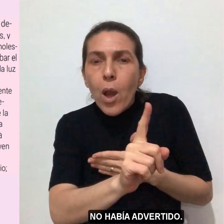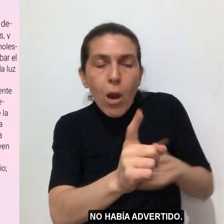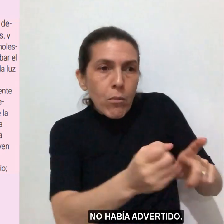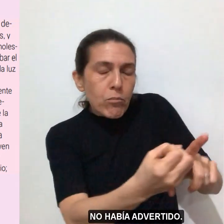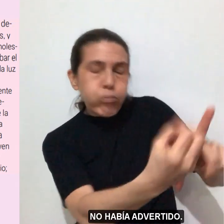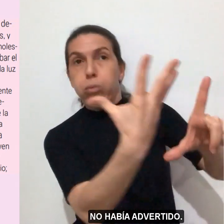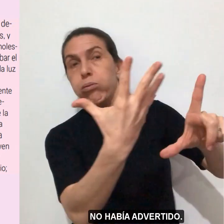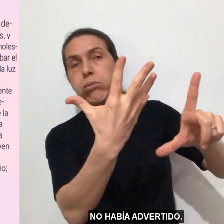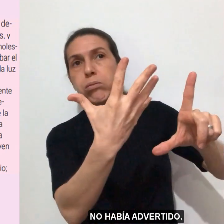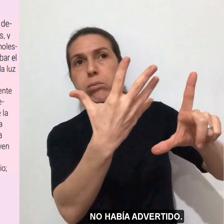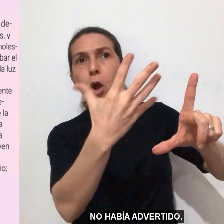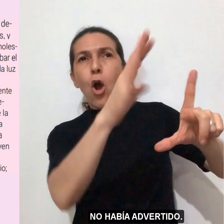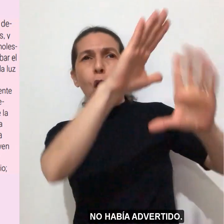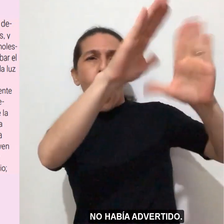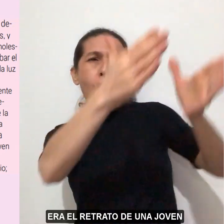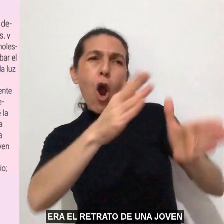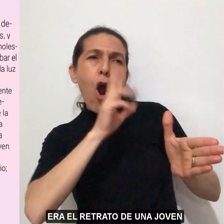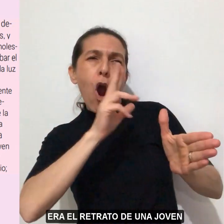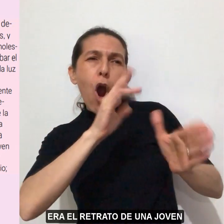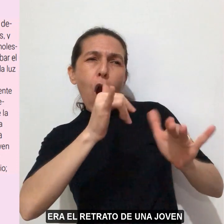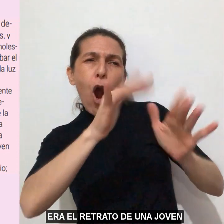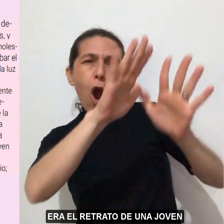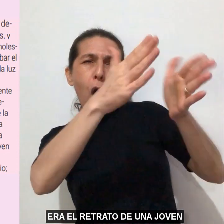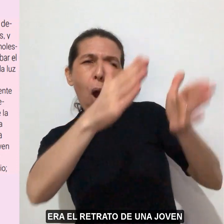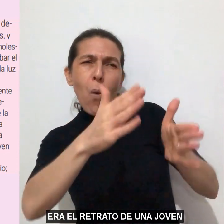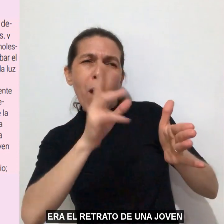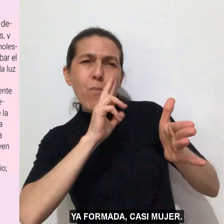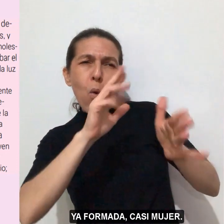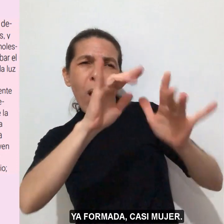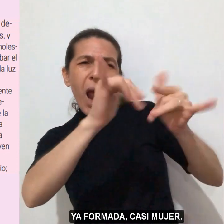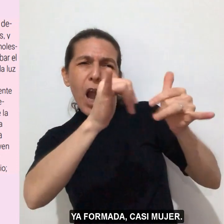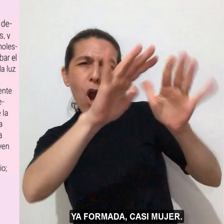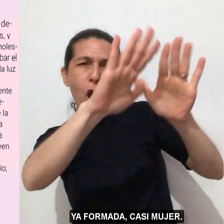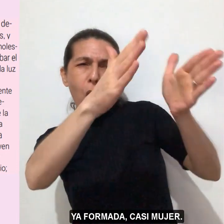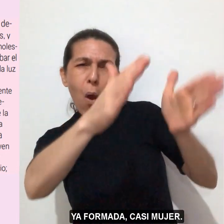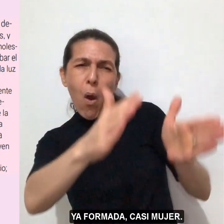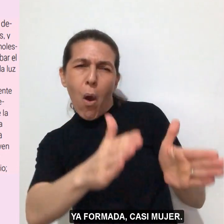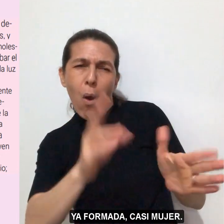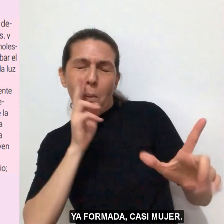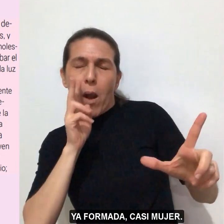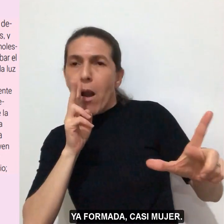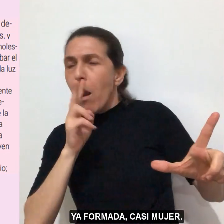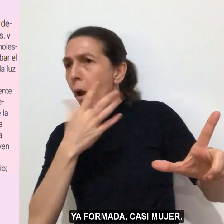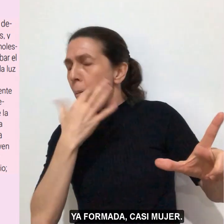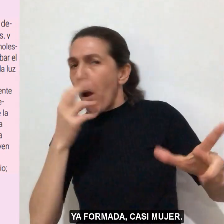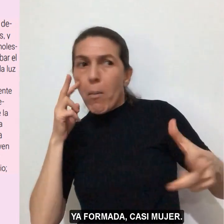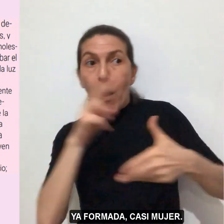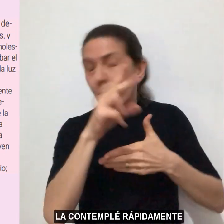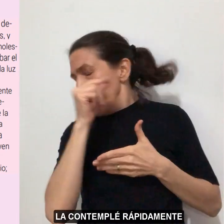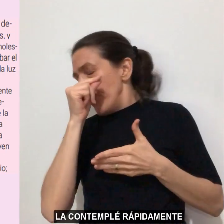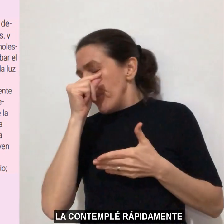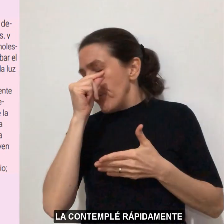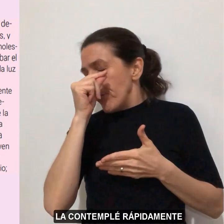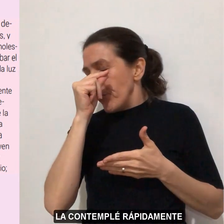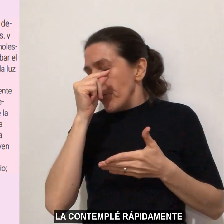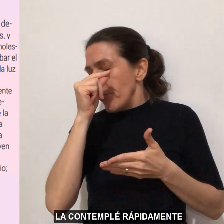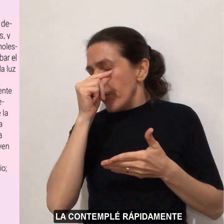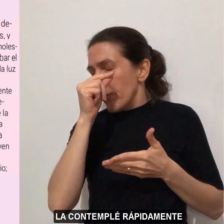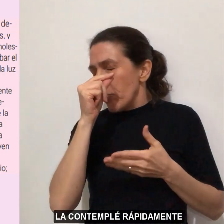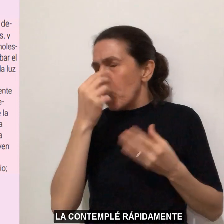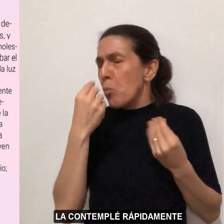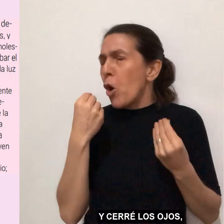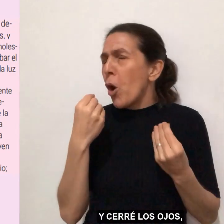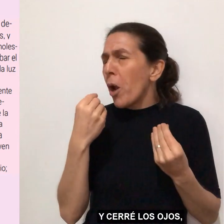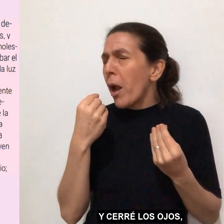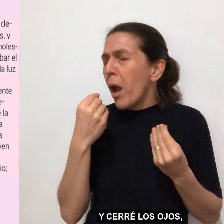no había advertido. Era el retrato de una joven ya formada, casi mujer. La contemplé